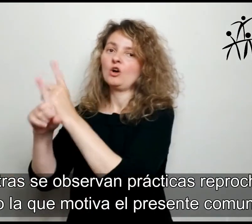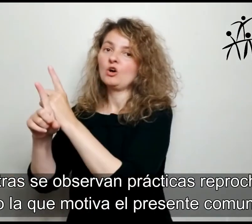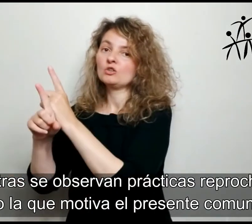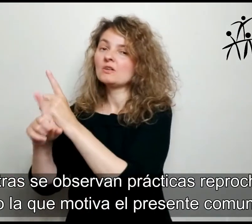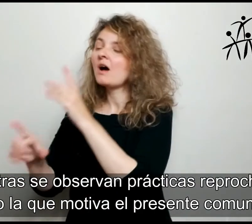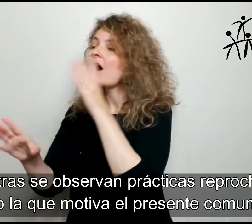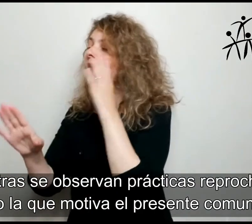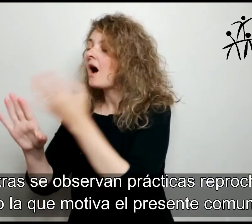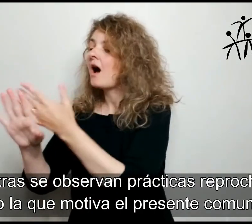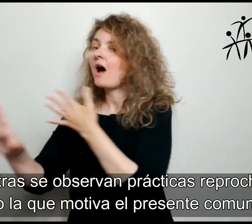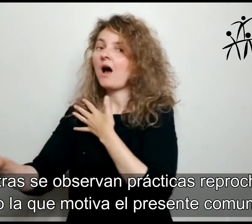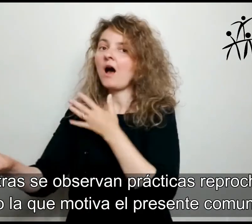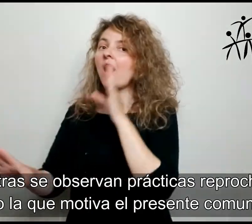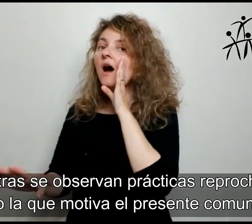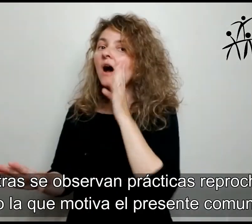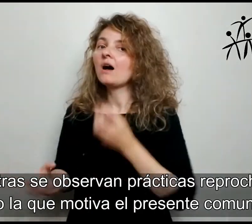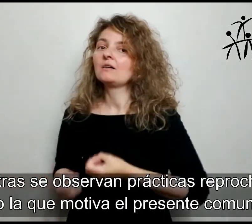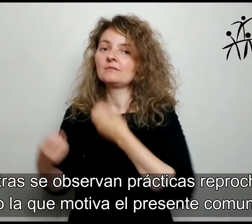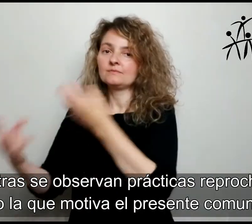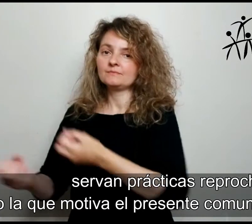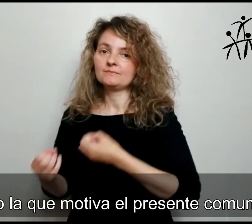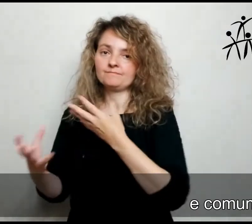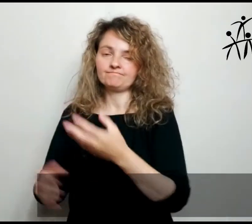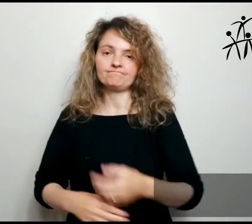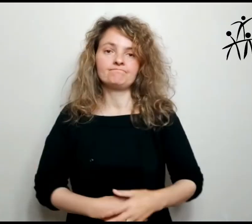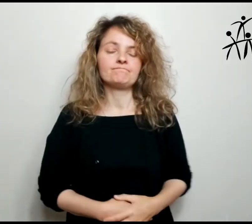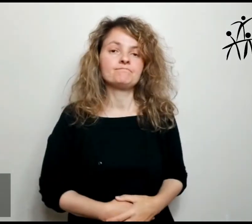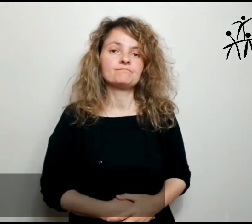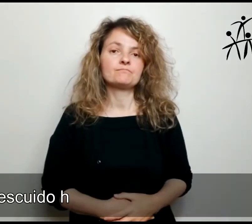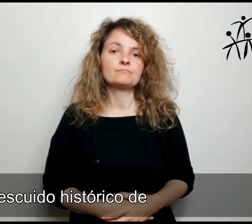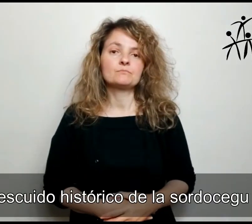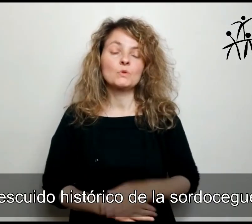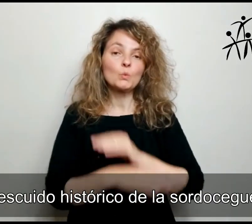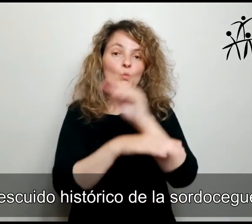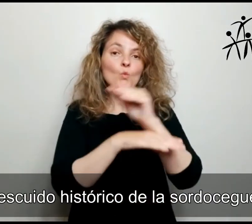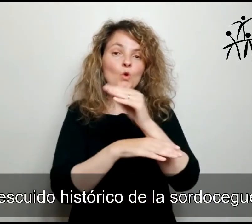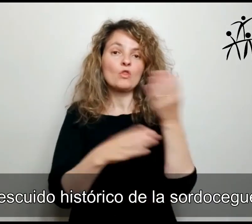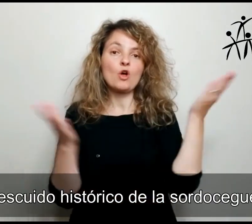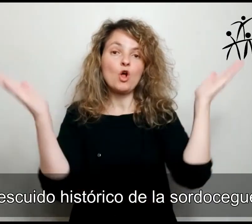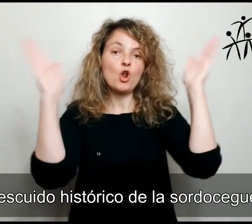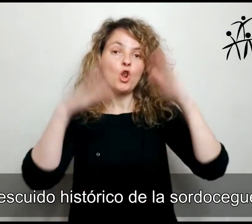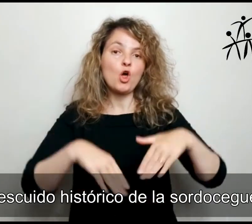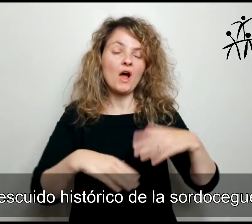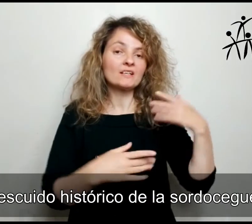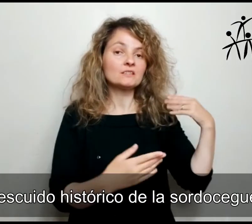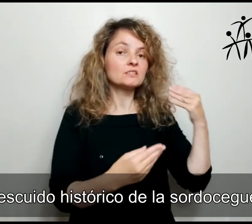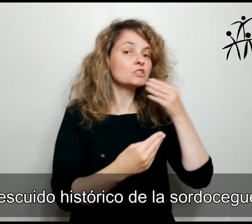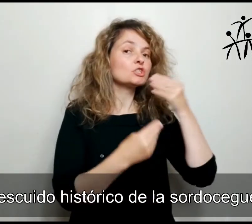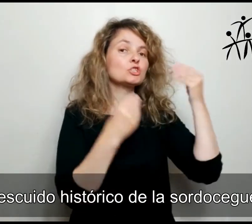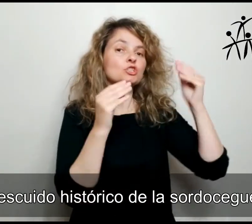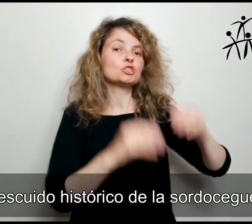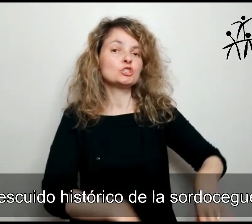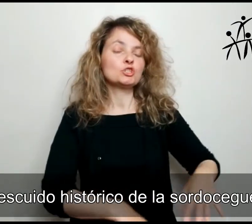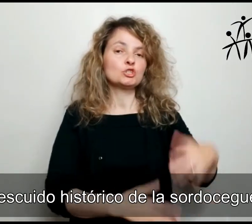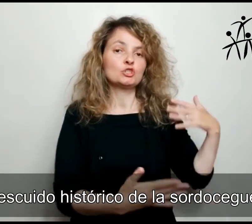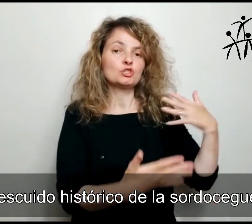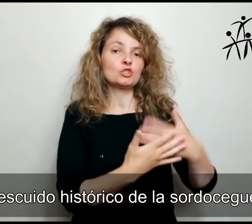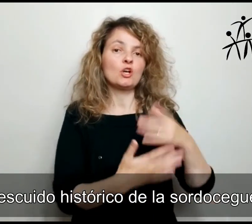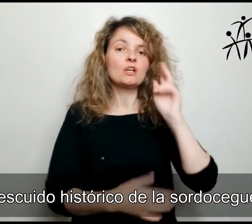presente comunicado. Descuido histórico de la sordoceguera La situación pone